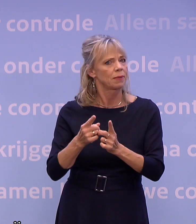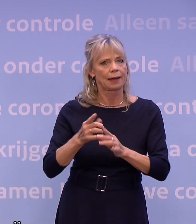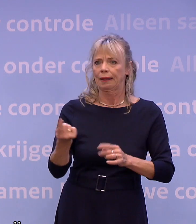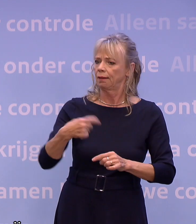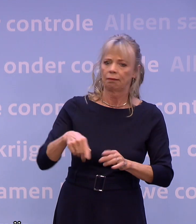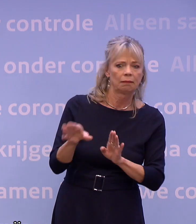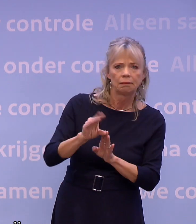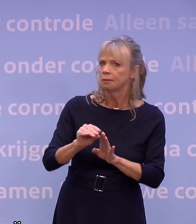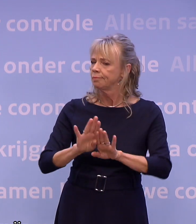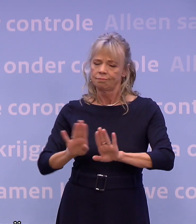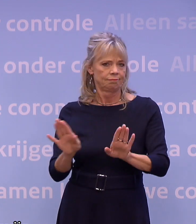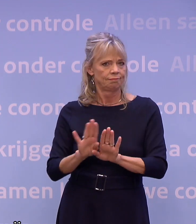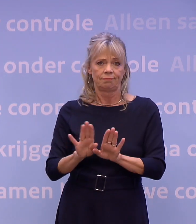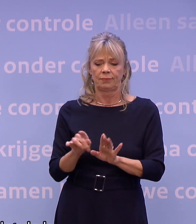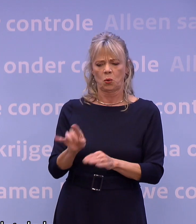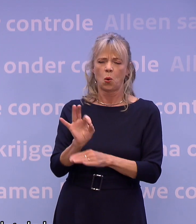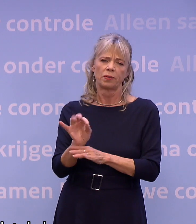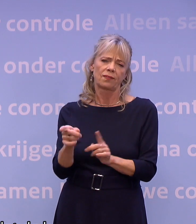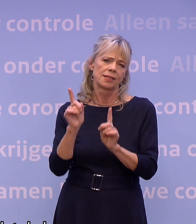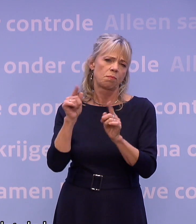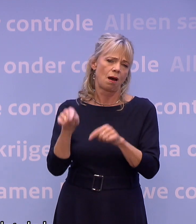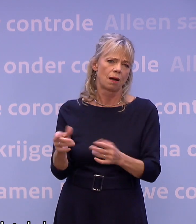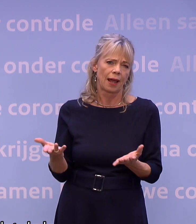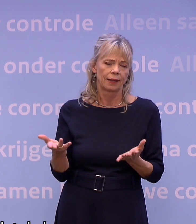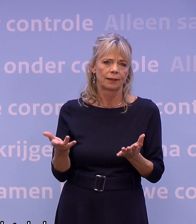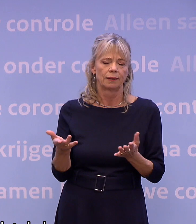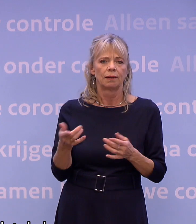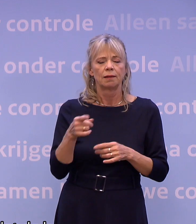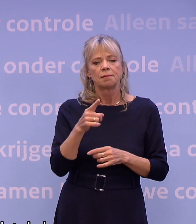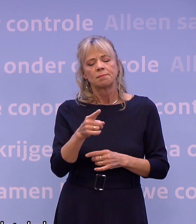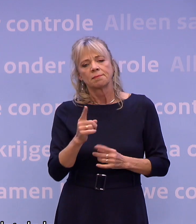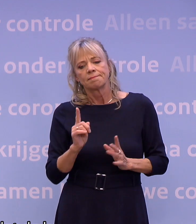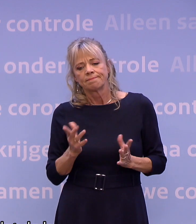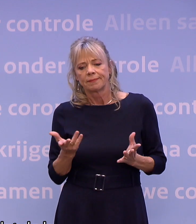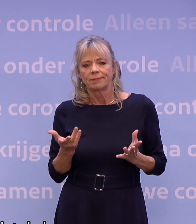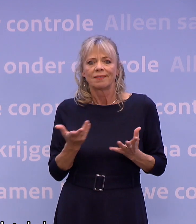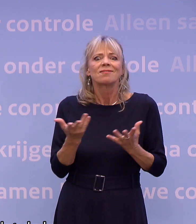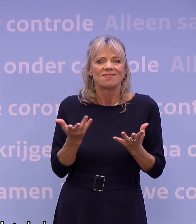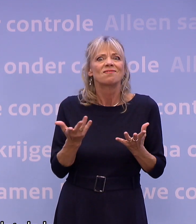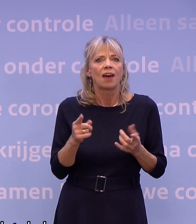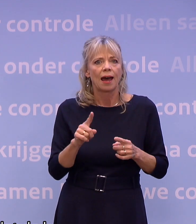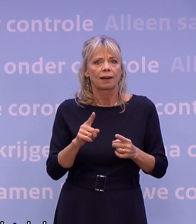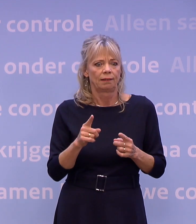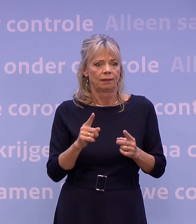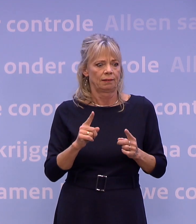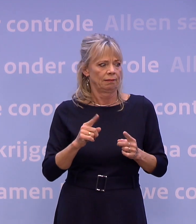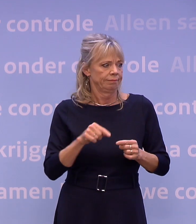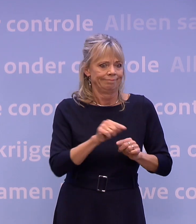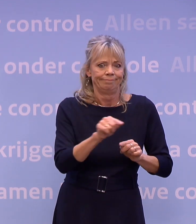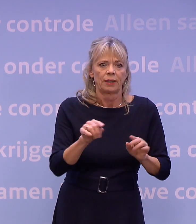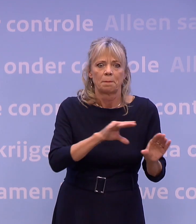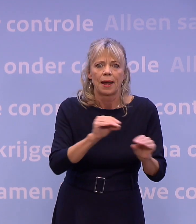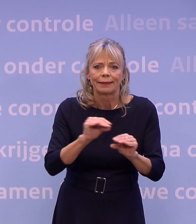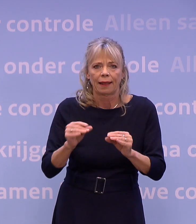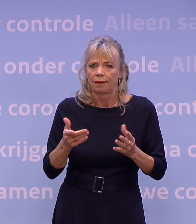onderwijs te belangrijk. Maar je kunt zich voorstellen dat de keuze waar dan wel nieuwe beperkingen nog niet zo